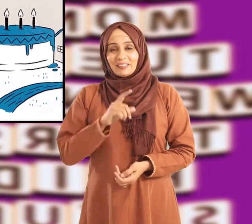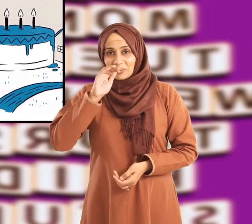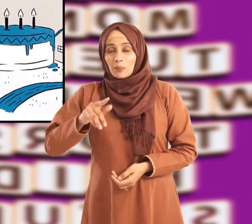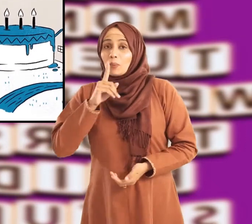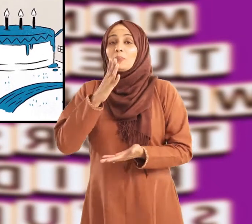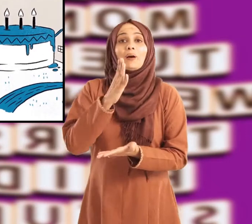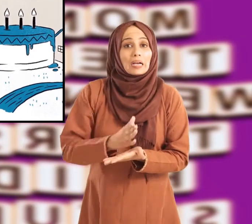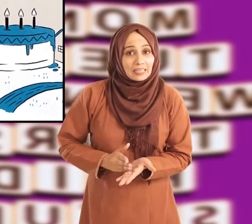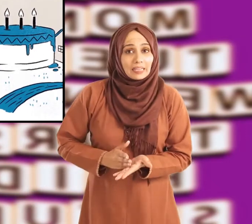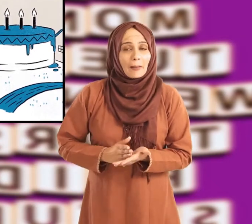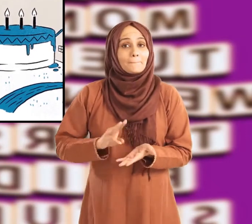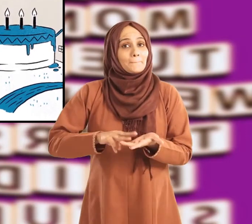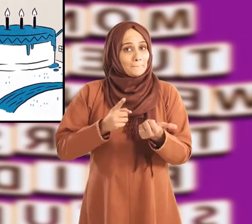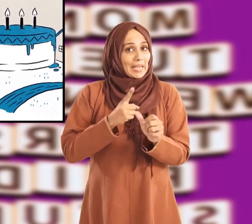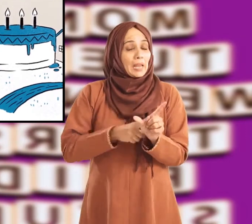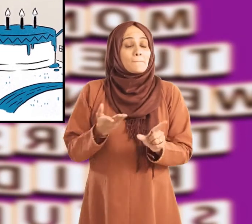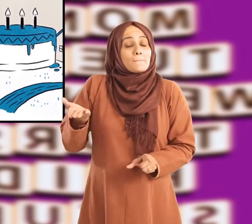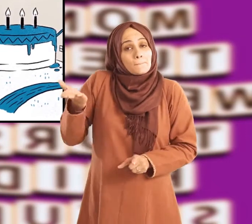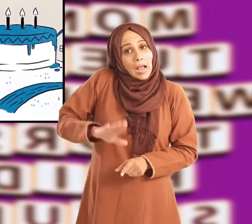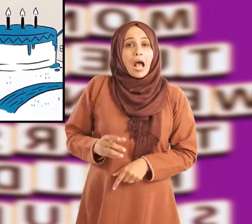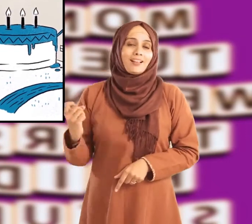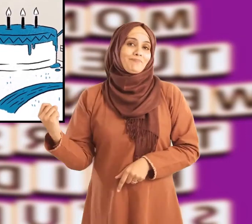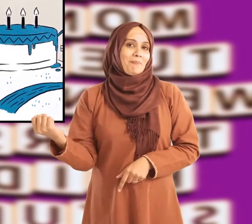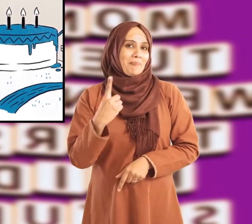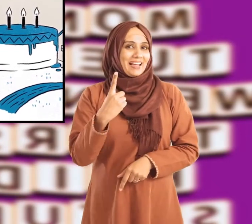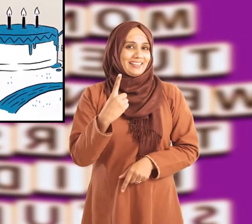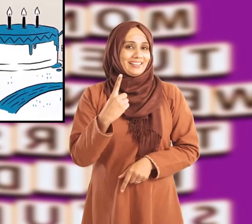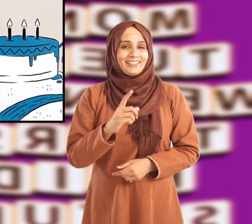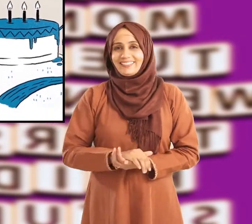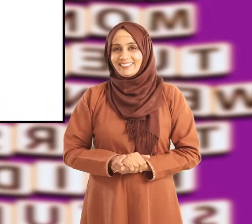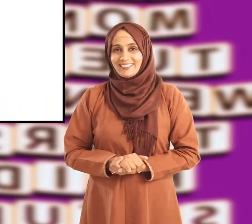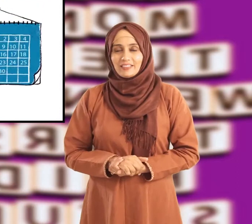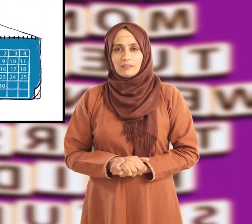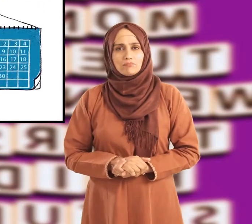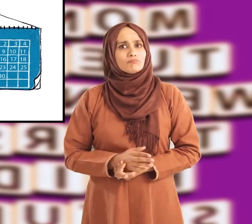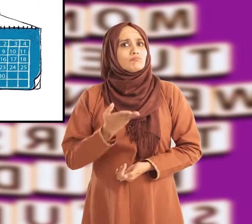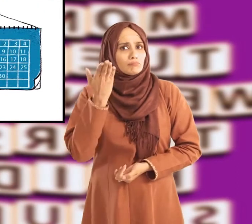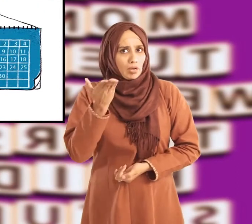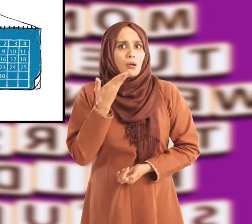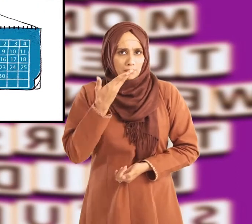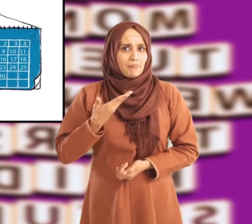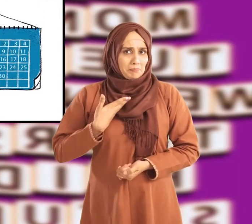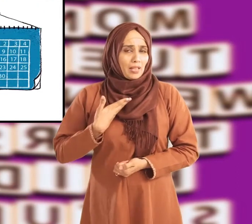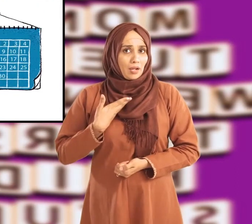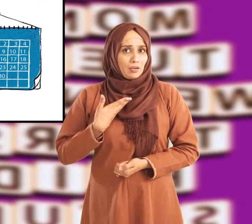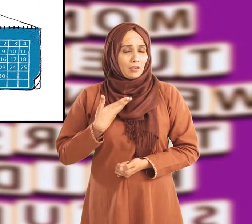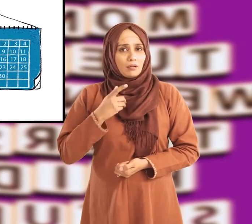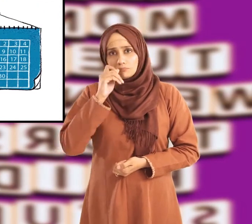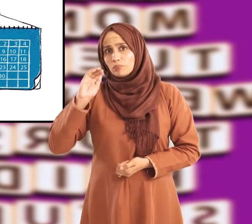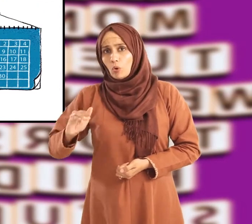سالگرہ میرے کے بعد آنے والے مہینے میں آتی ہے کیا آپ بتا سکتے ہیں احمد کون